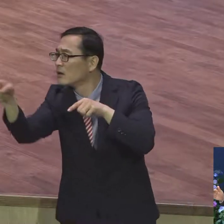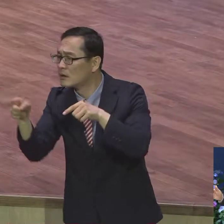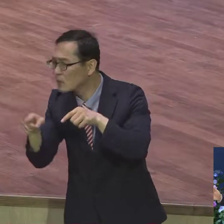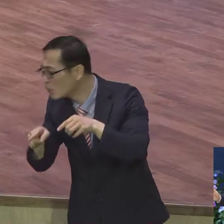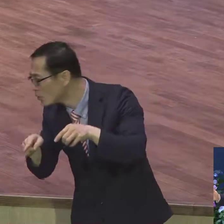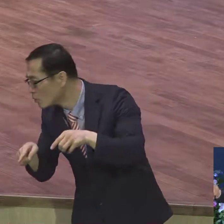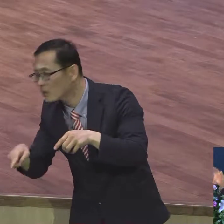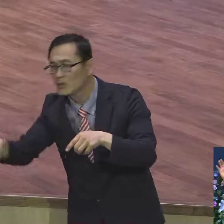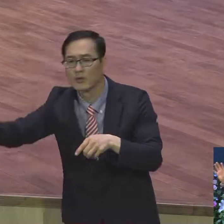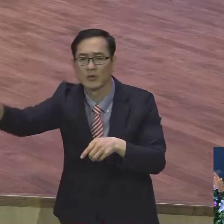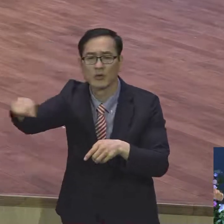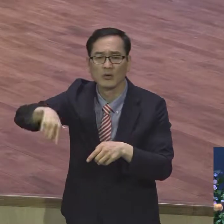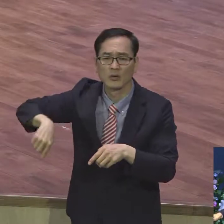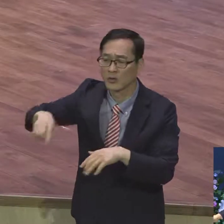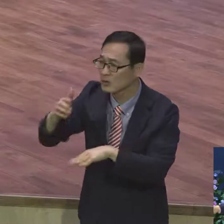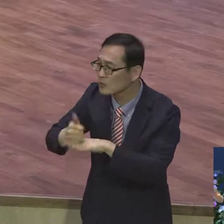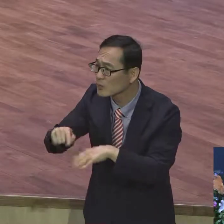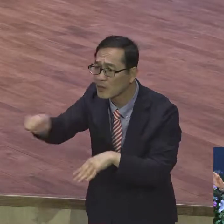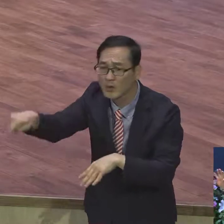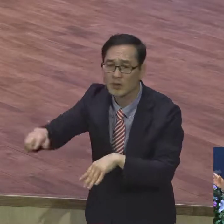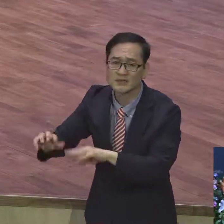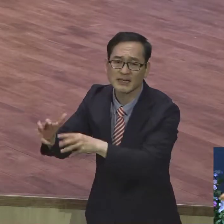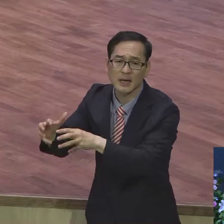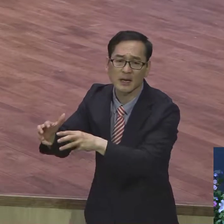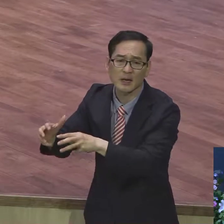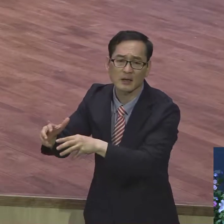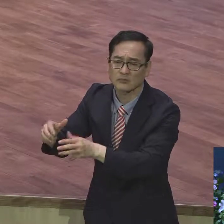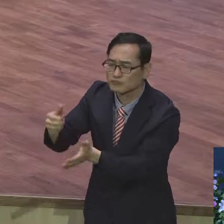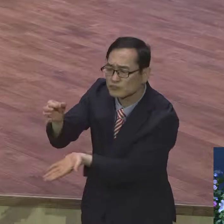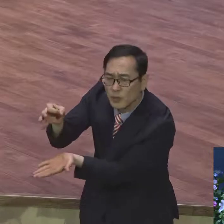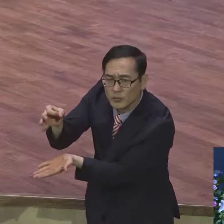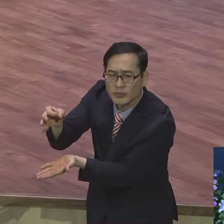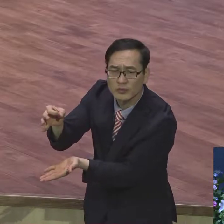바벨탑이 다 무너집니다. 아무런 답 없어요. 인생이 허무합니다.